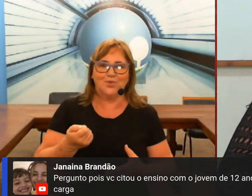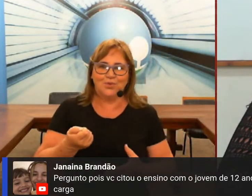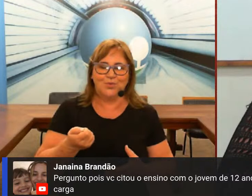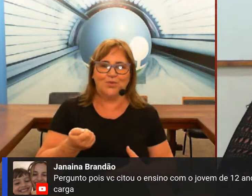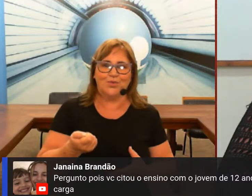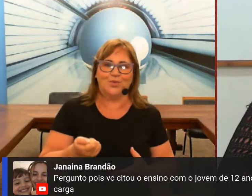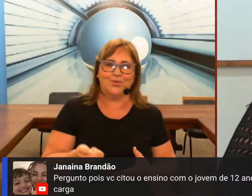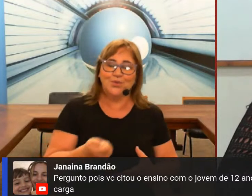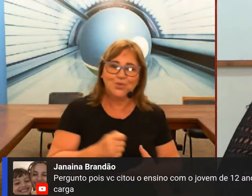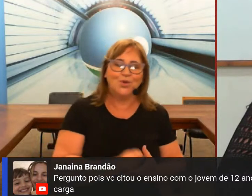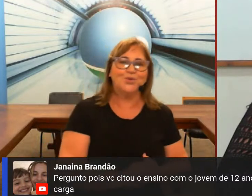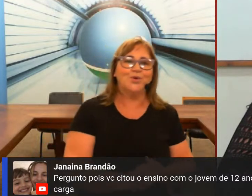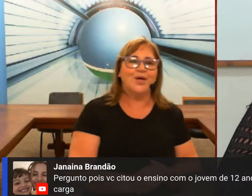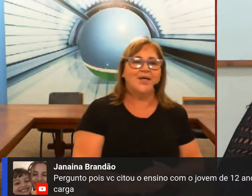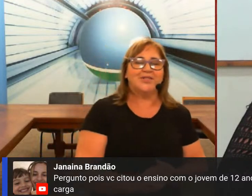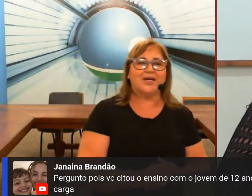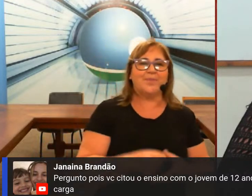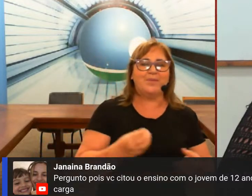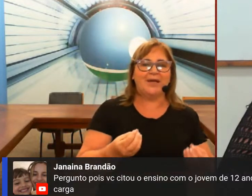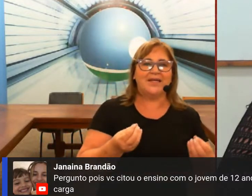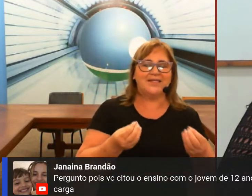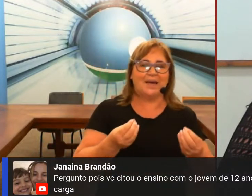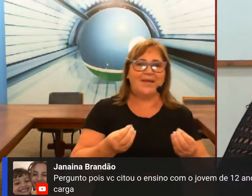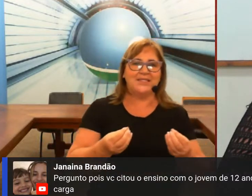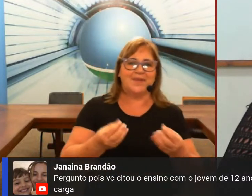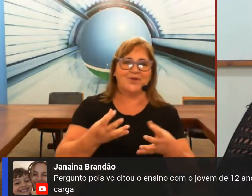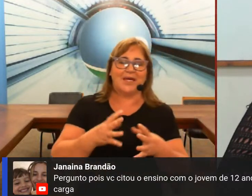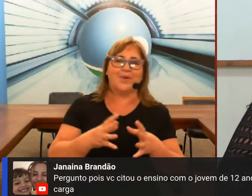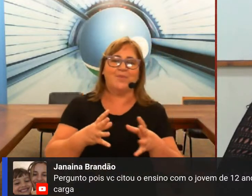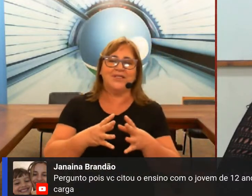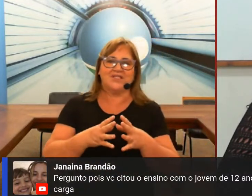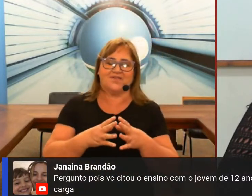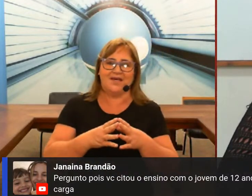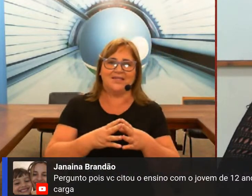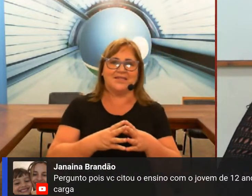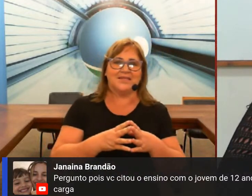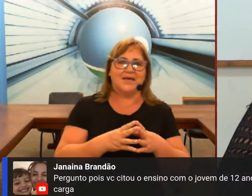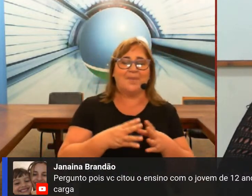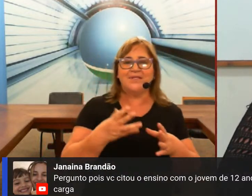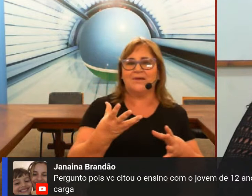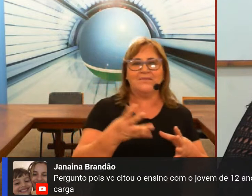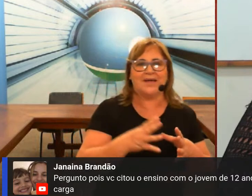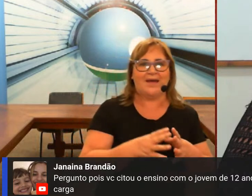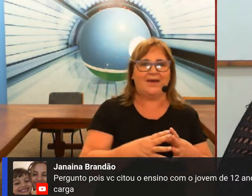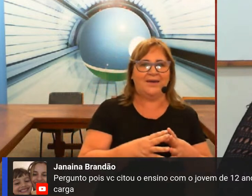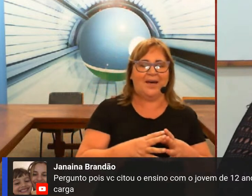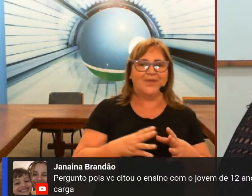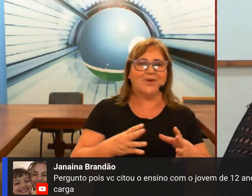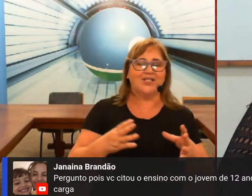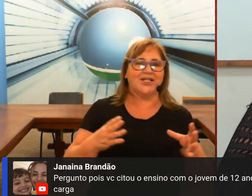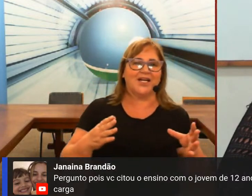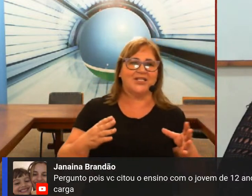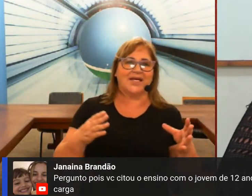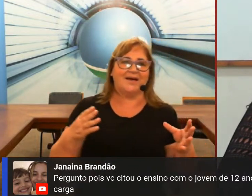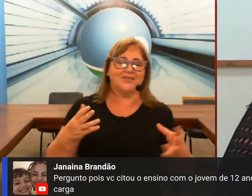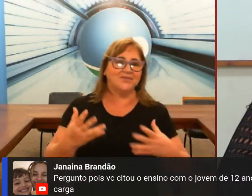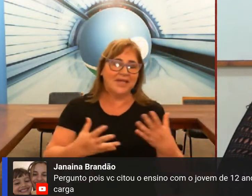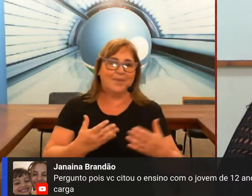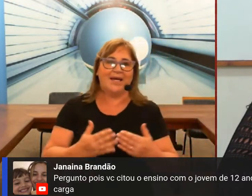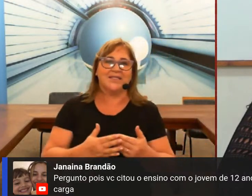do surdo só que primeiro tem que saber se a pessoa quer porque muitas vezes a pessoa não quer a pessoa acha que ela já está já não quer mais